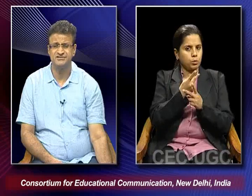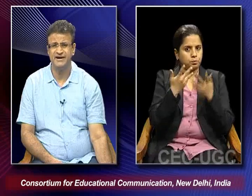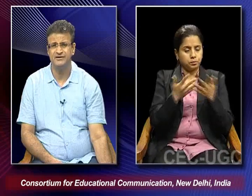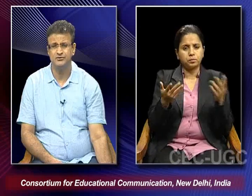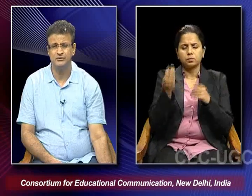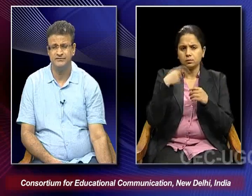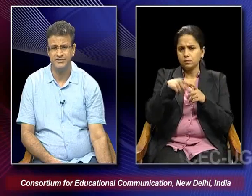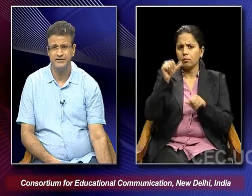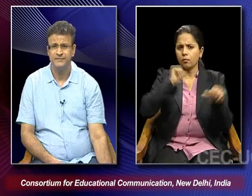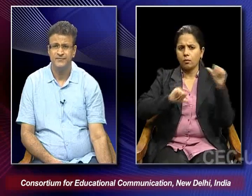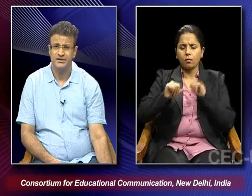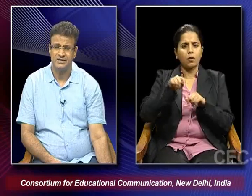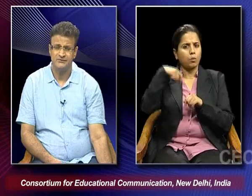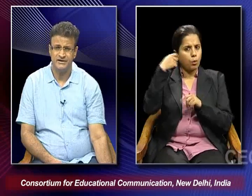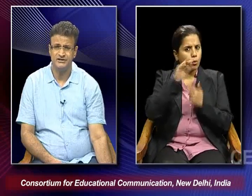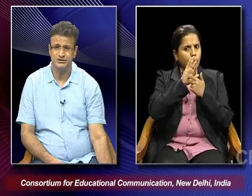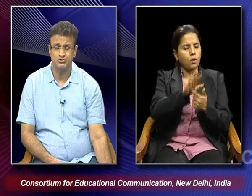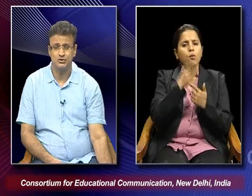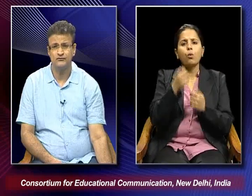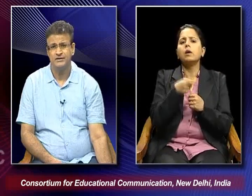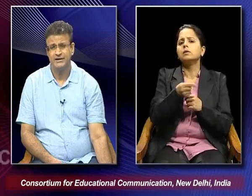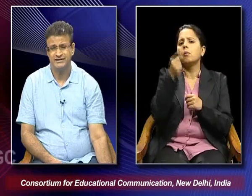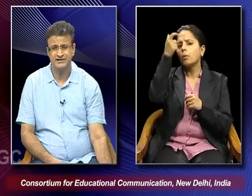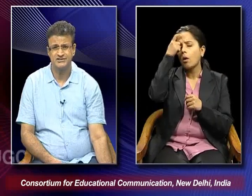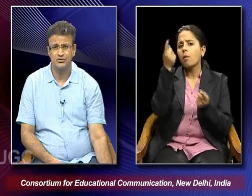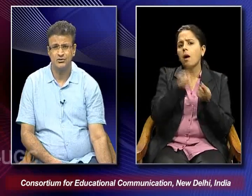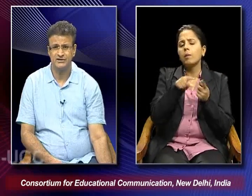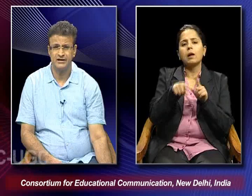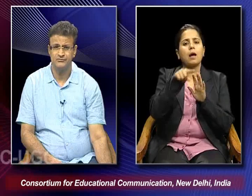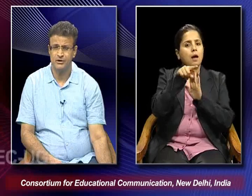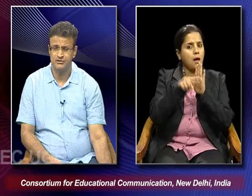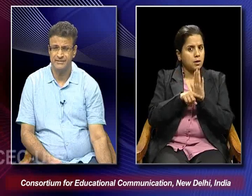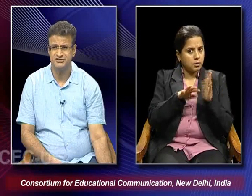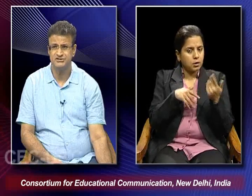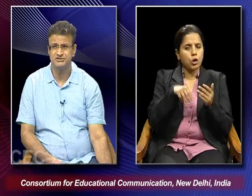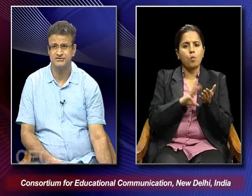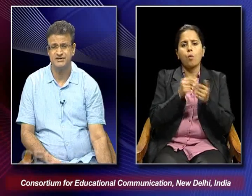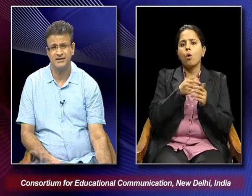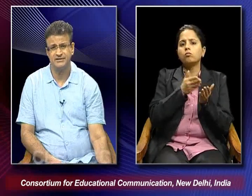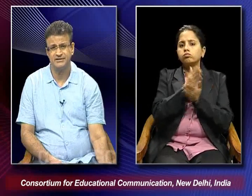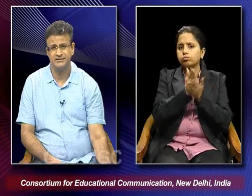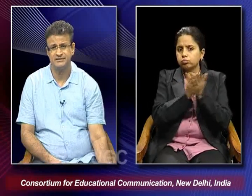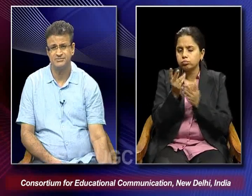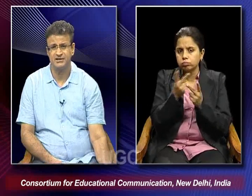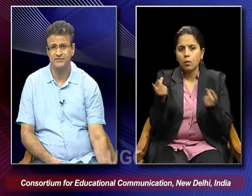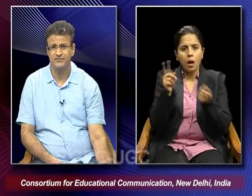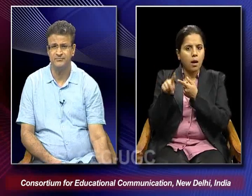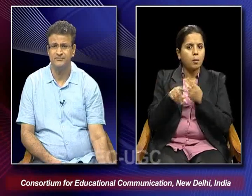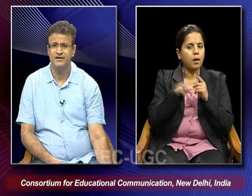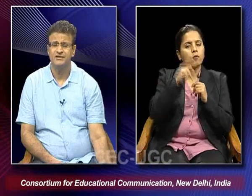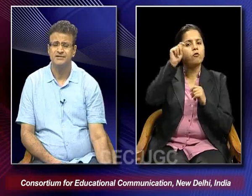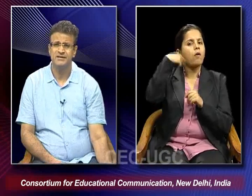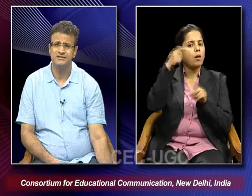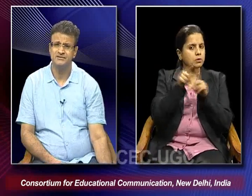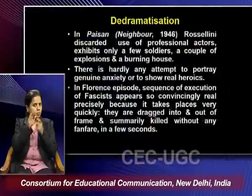they are trying to in a way convey the issue of ethics or the kind of moral dimensions which are there in this particular film.